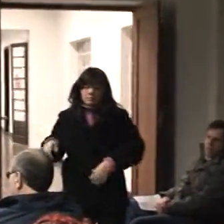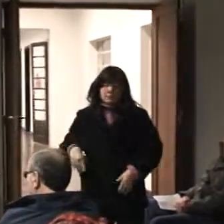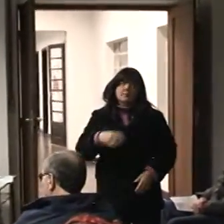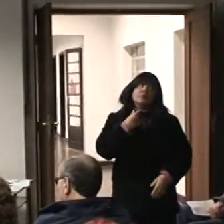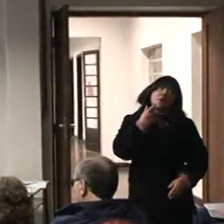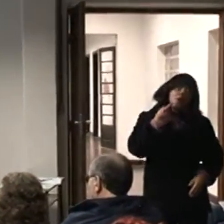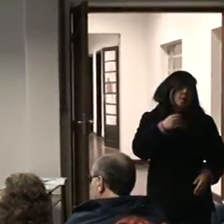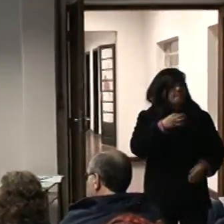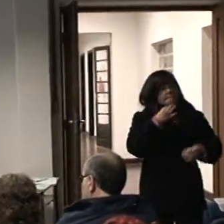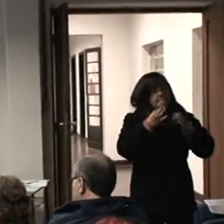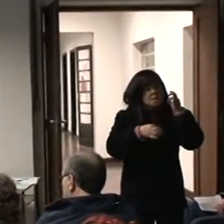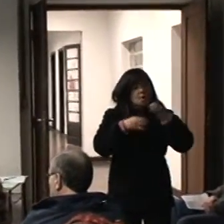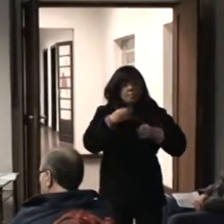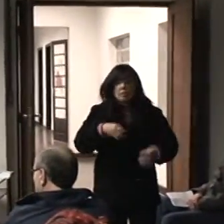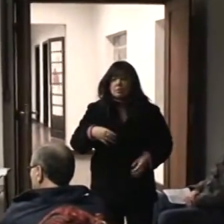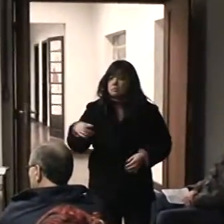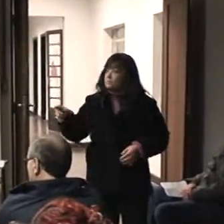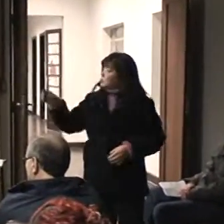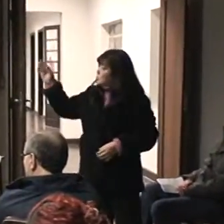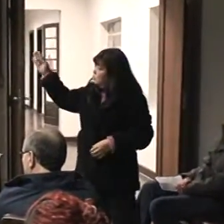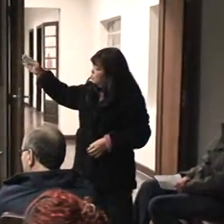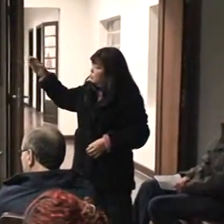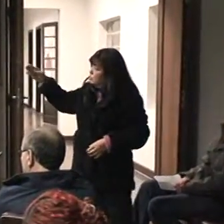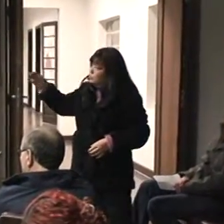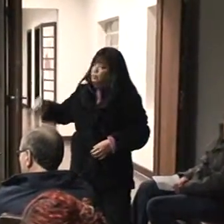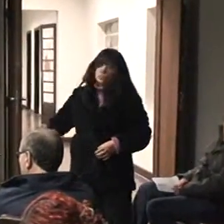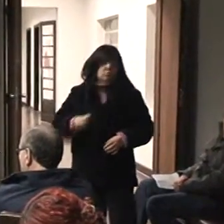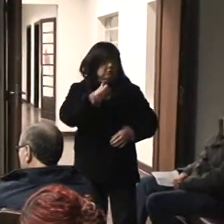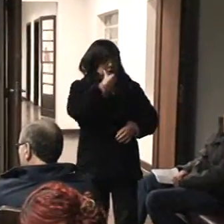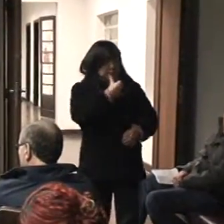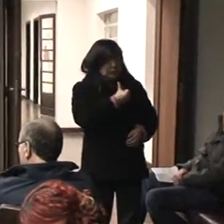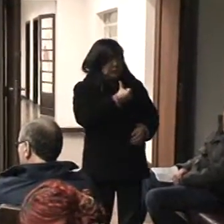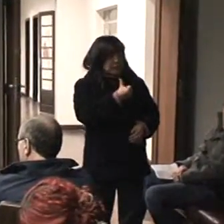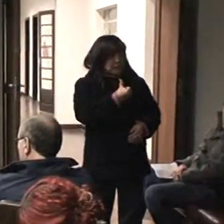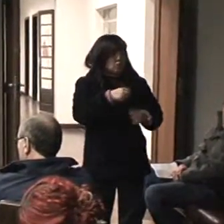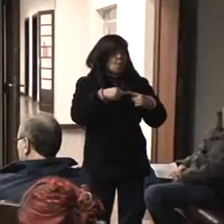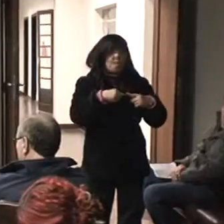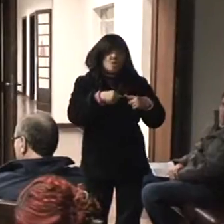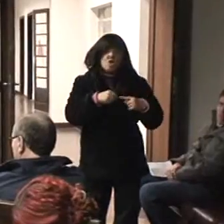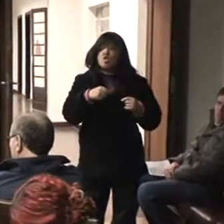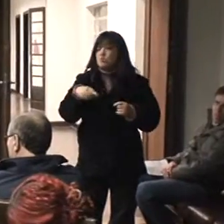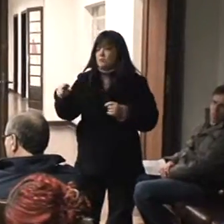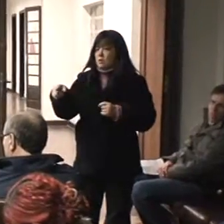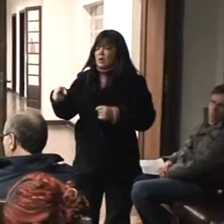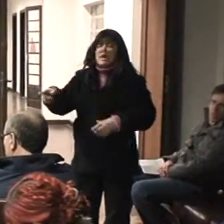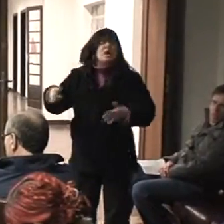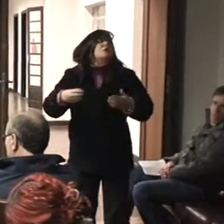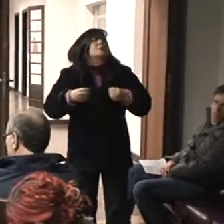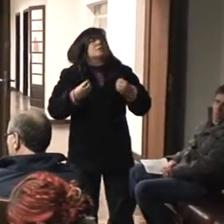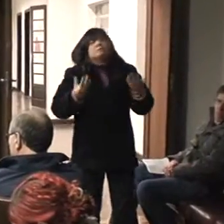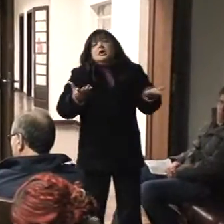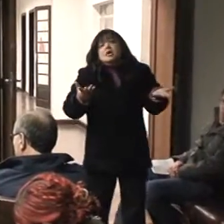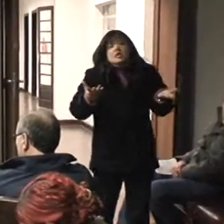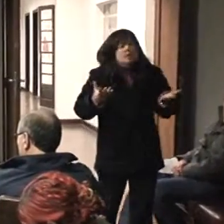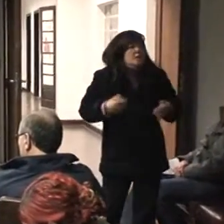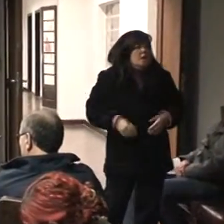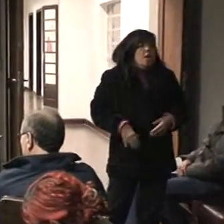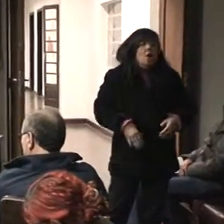ali, conceitos, conceitos de estudos, isso, trabalho. Mas a educação que fala realmente da